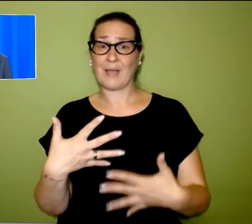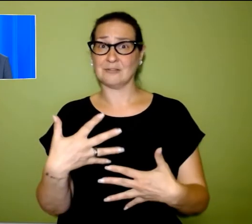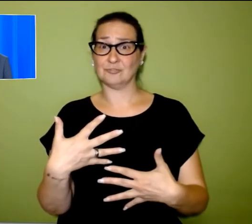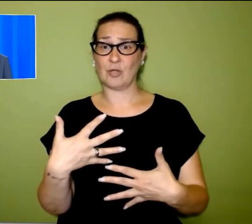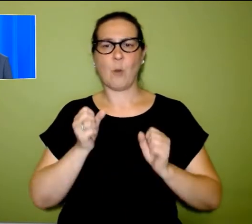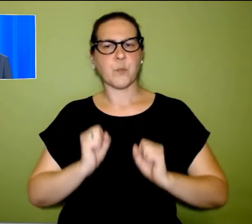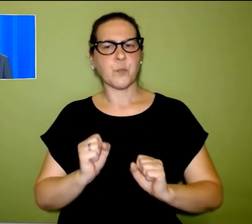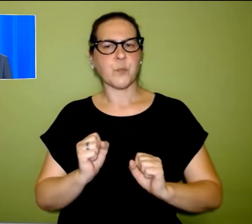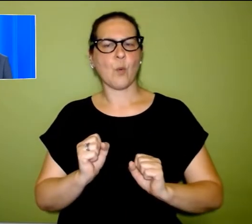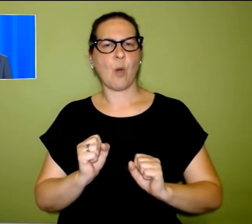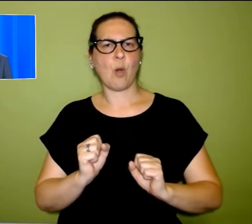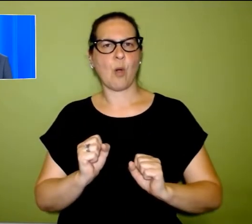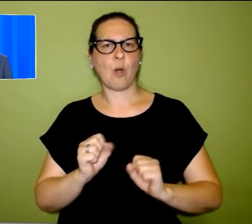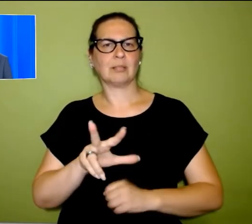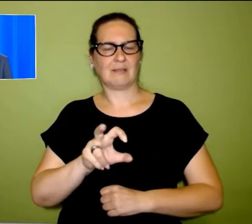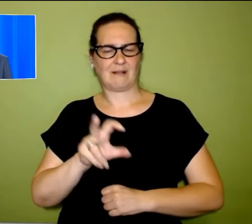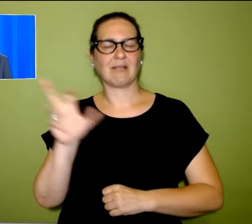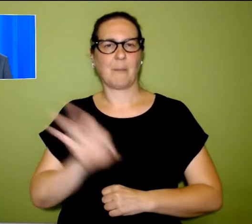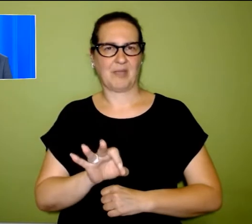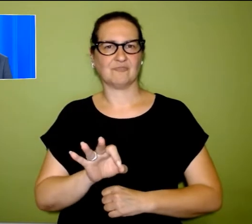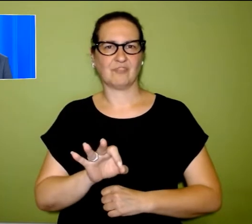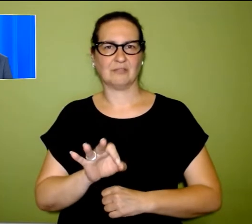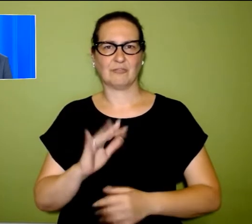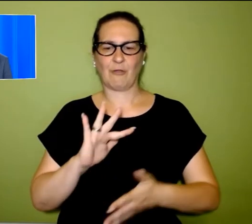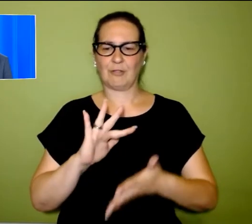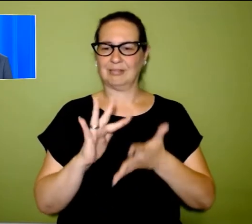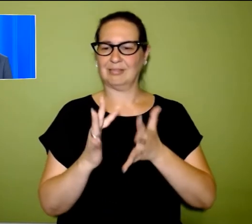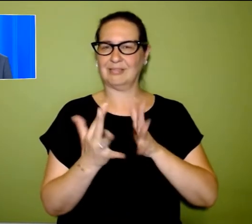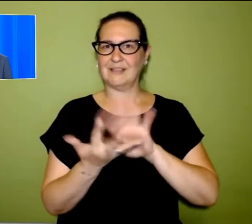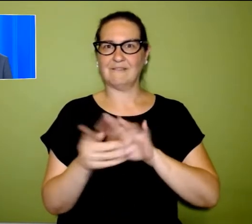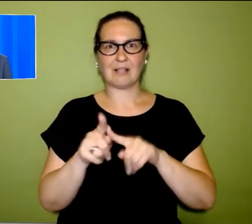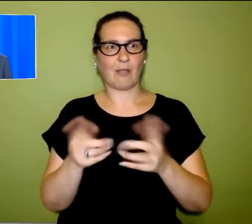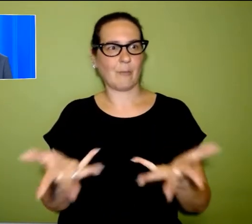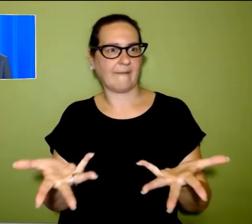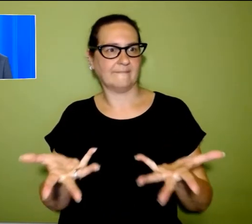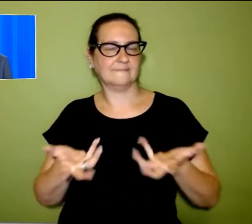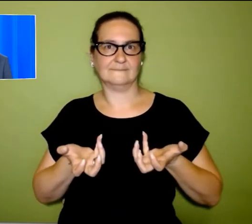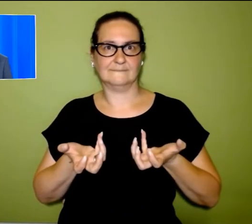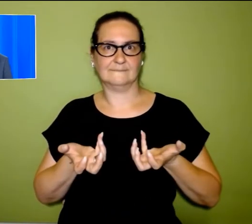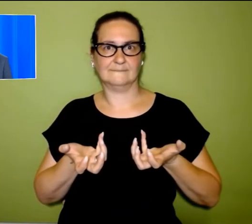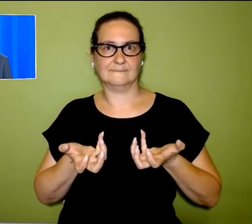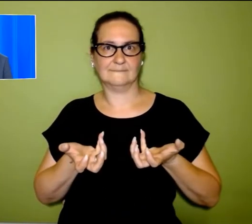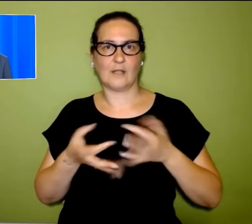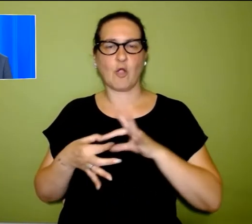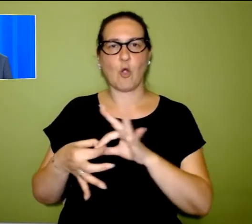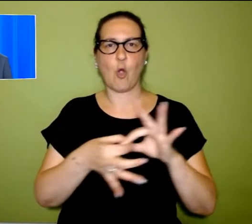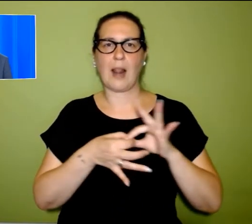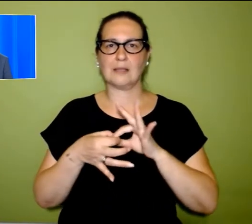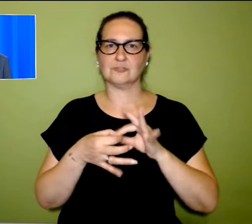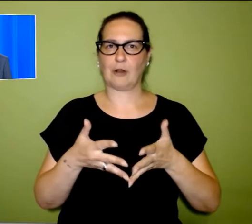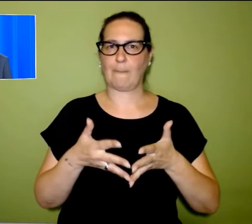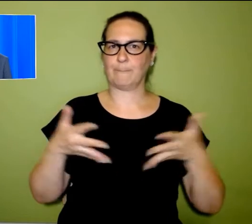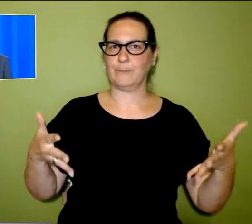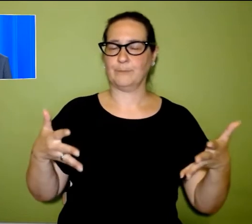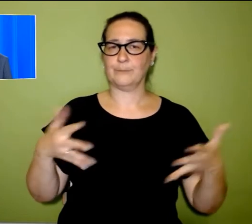% e da allora diventa un catalizzatore anche della coalizione larga. Lo ha detto